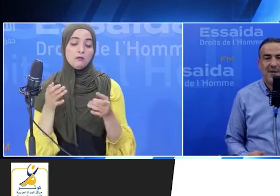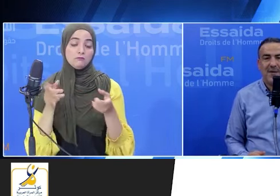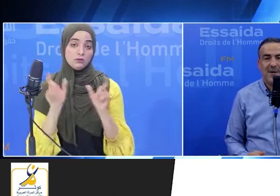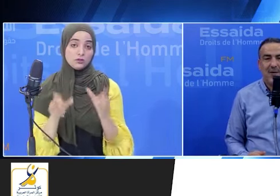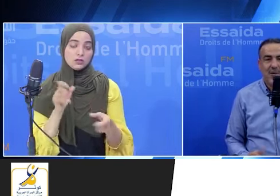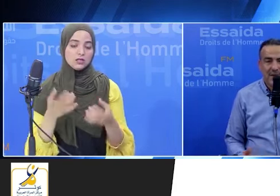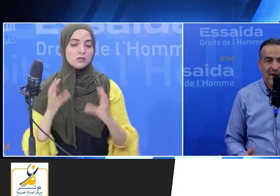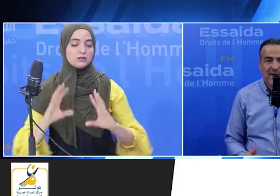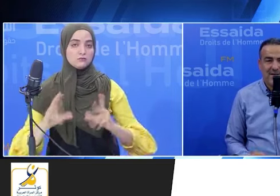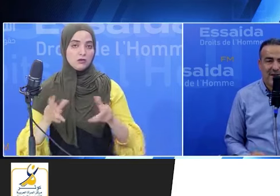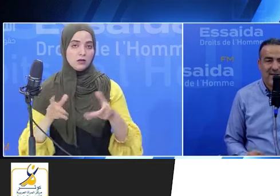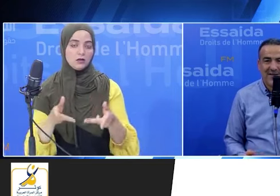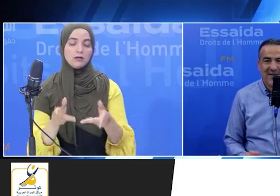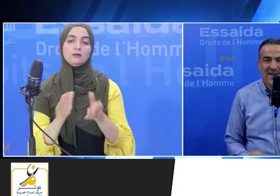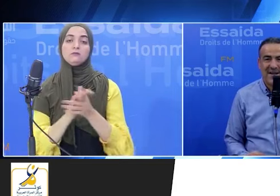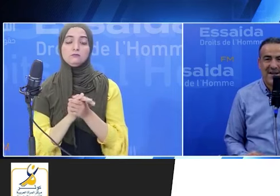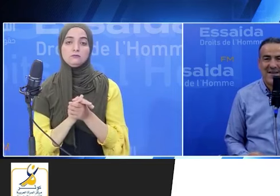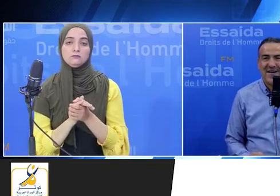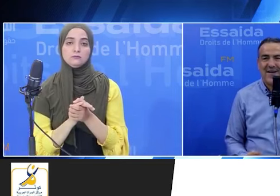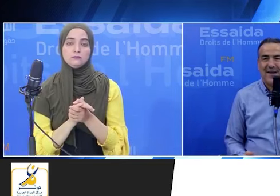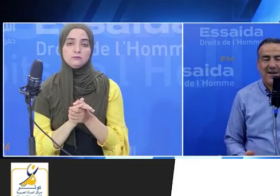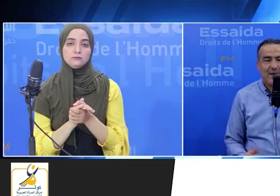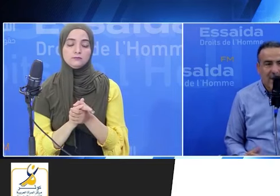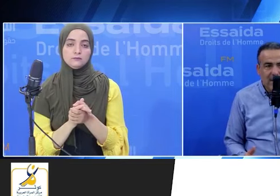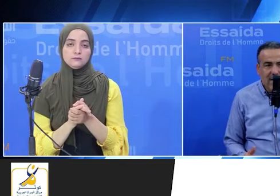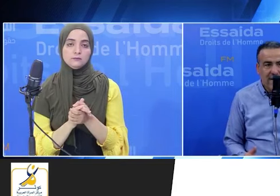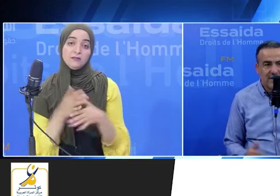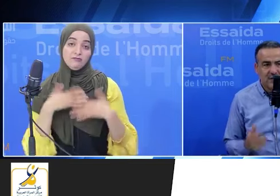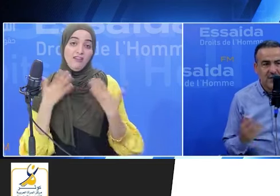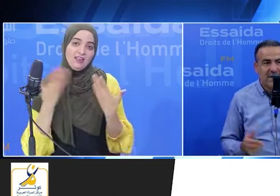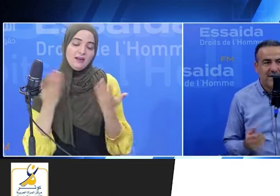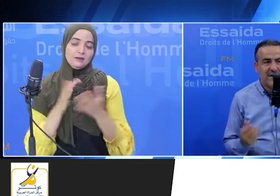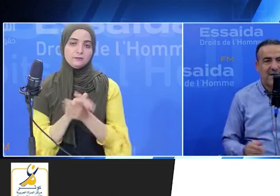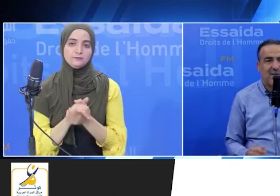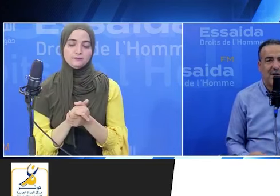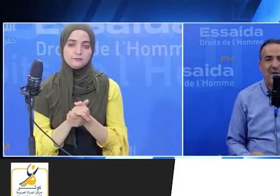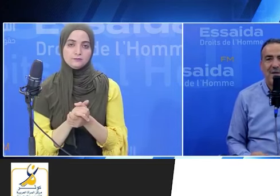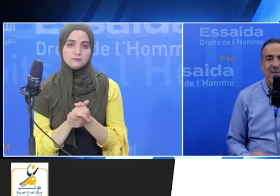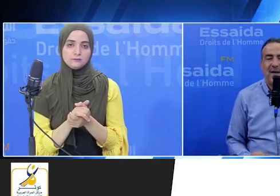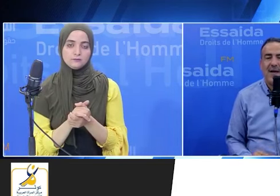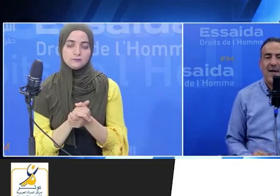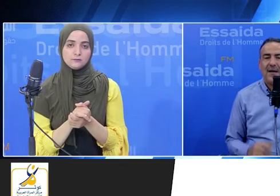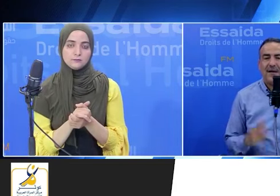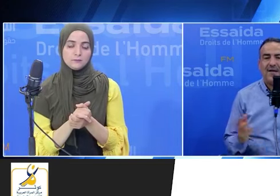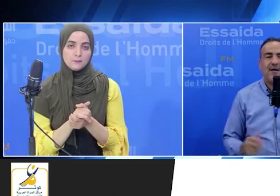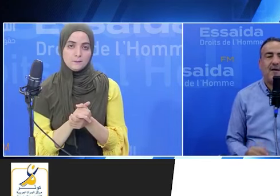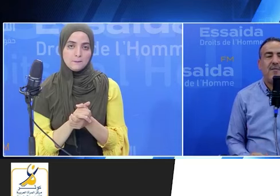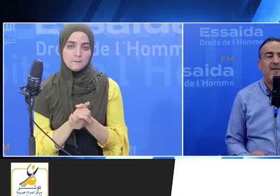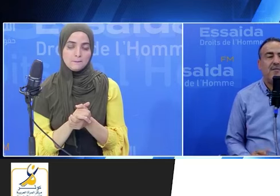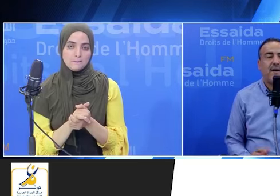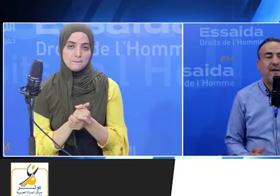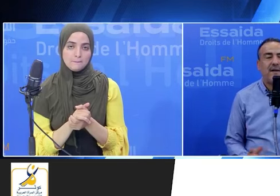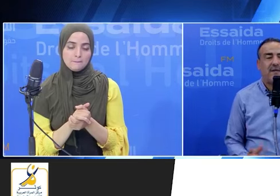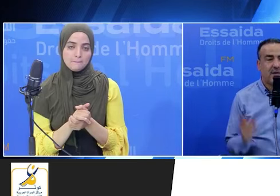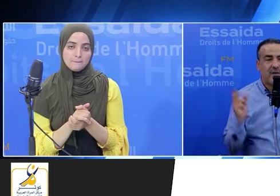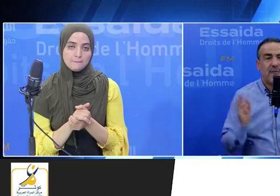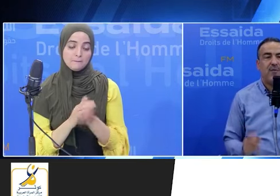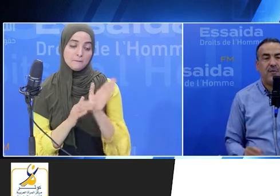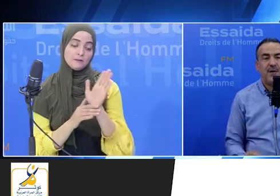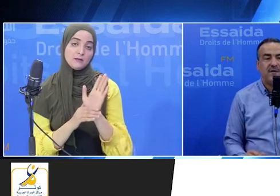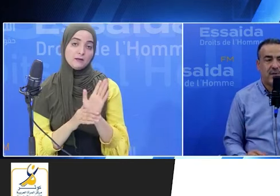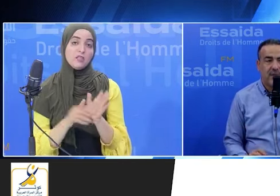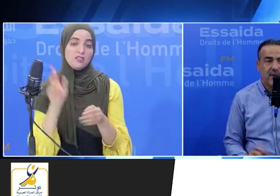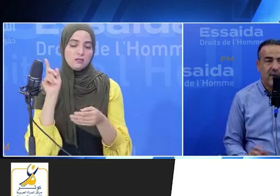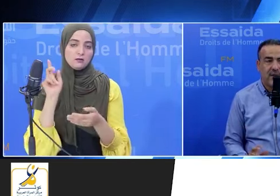متراشحين وذي سهل حاجة تصرنا على الأخ لأنه احنا ما قلناش تكون متراشحة تقلقنا واحد برك كديم معنا ثلاثة